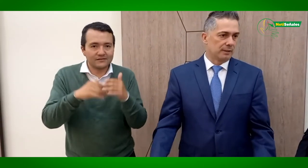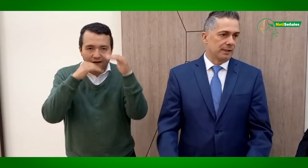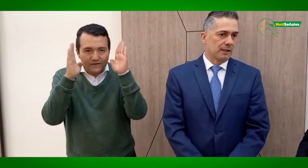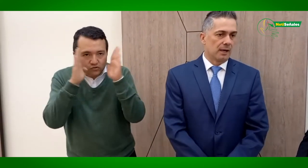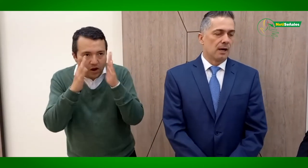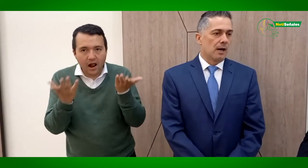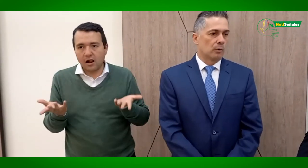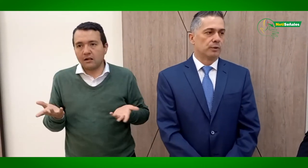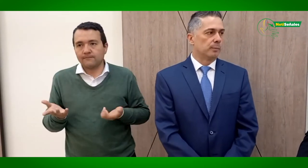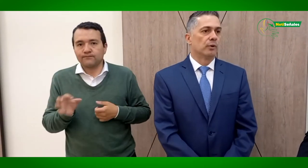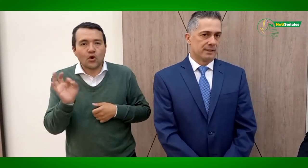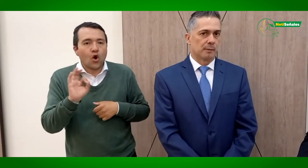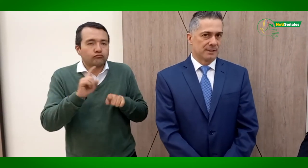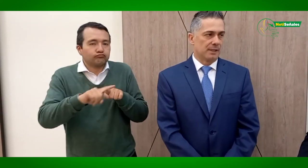tenga algún tipo de discapacidad.